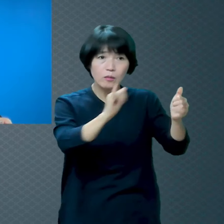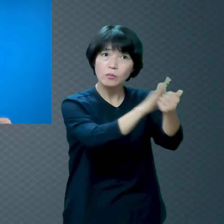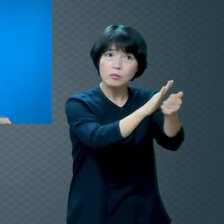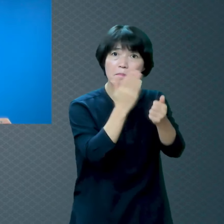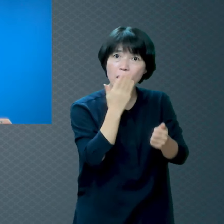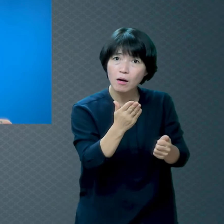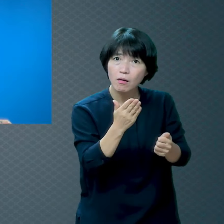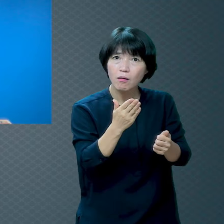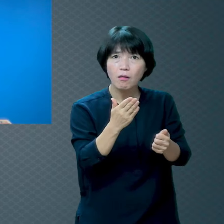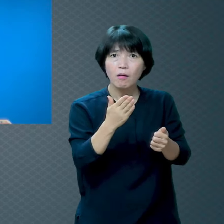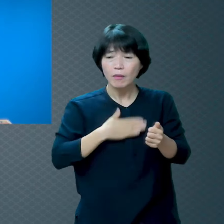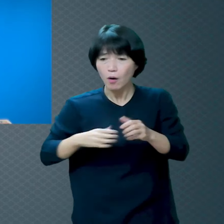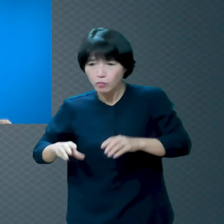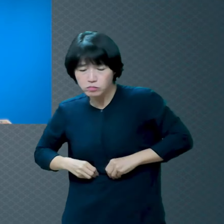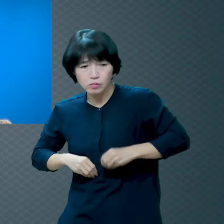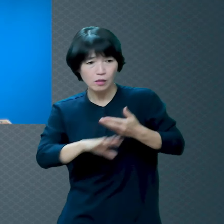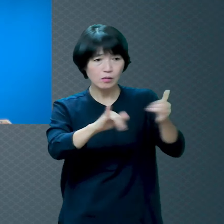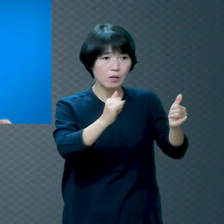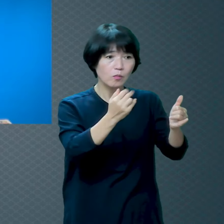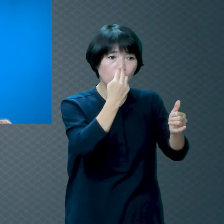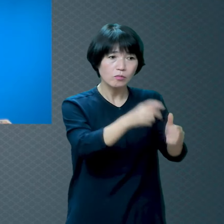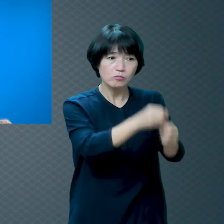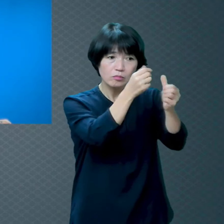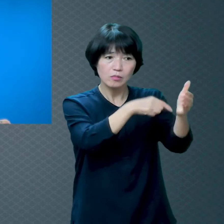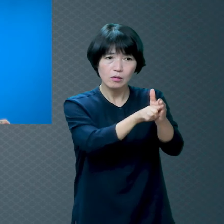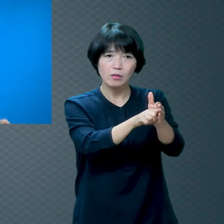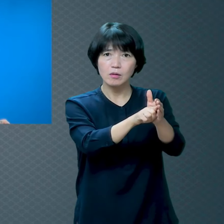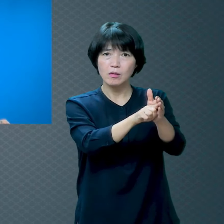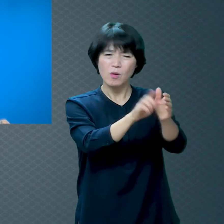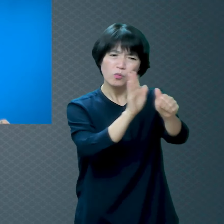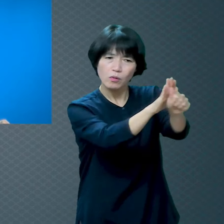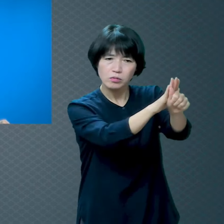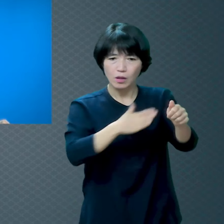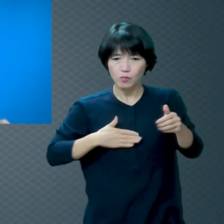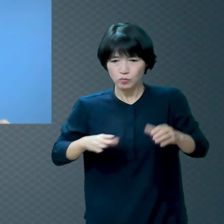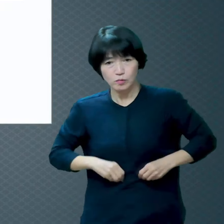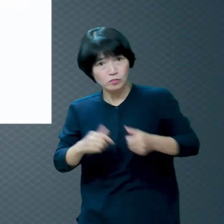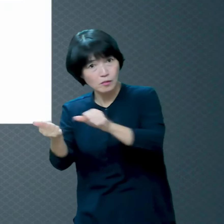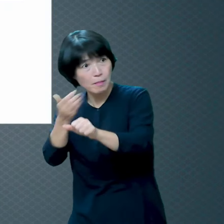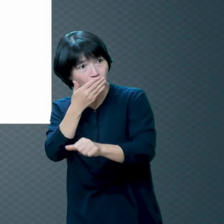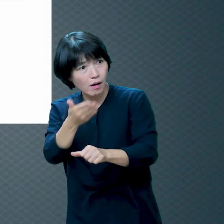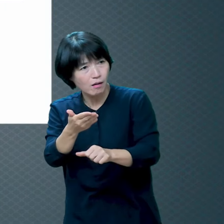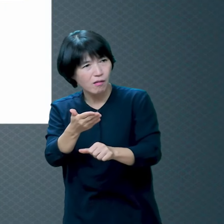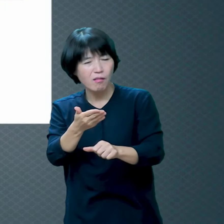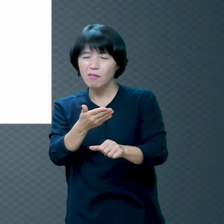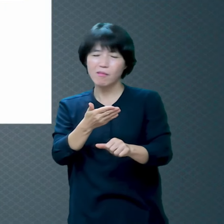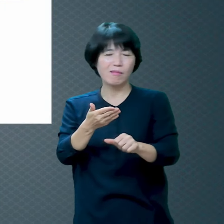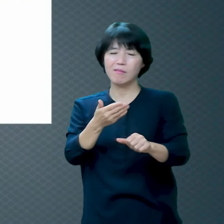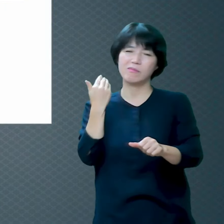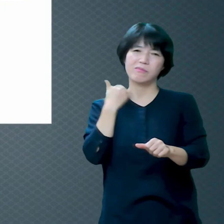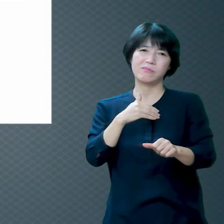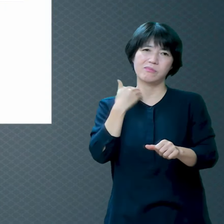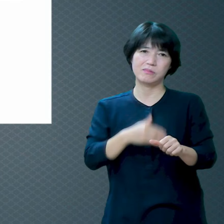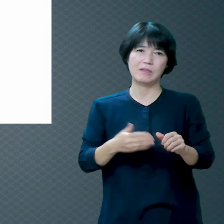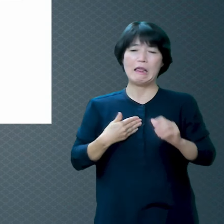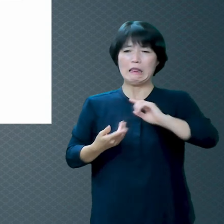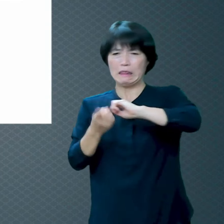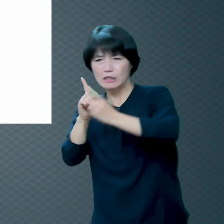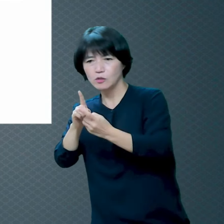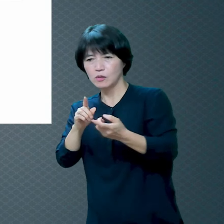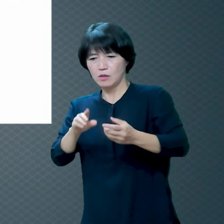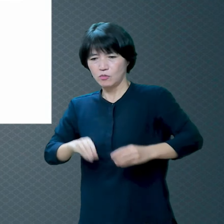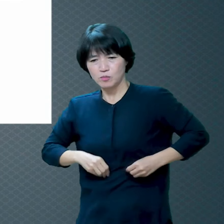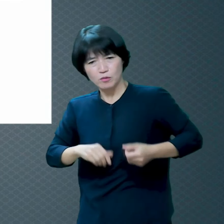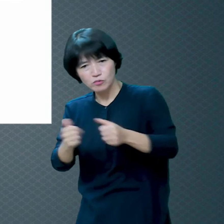위선자라고 말씀하고 있어요 의인은 없나니 하나도 없으며 깨닫는 자도 없고